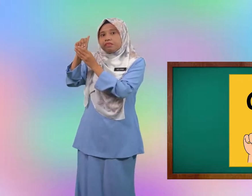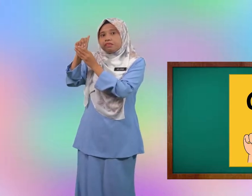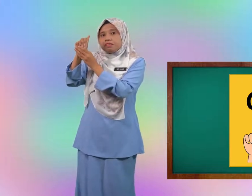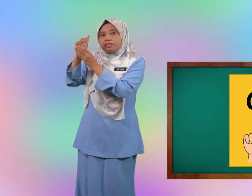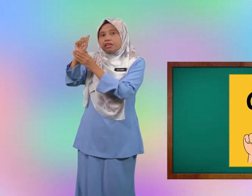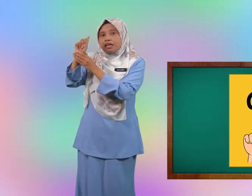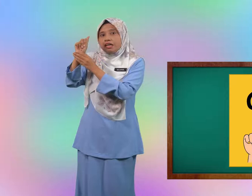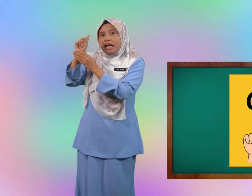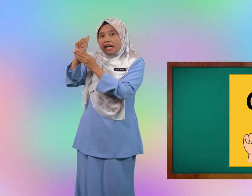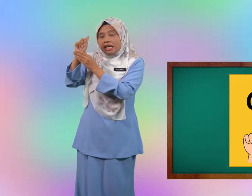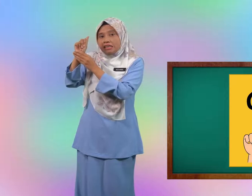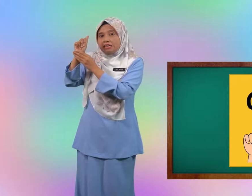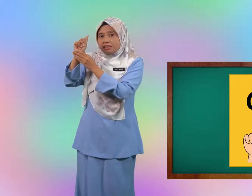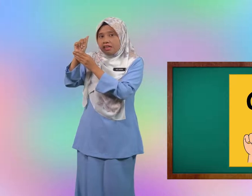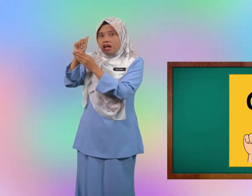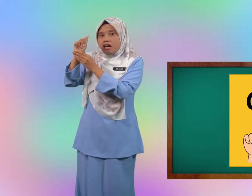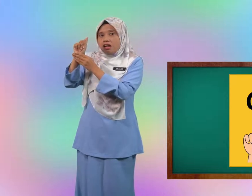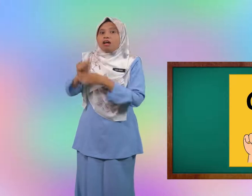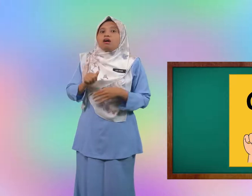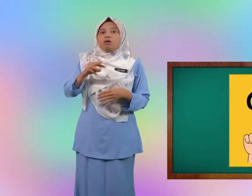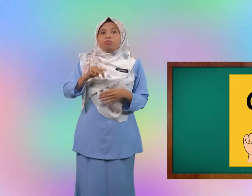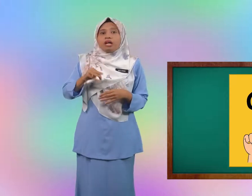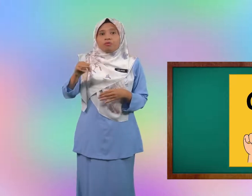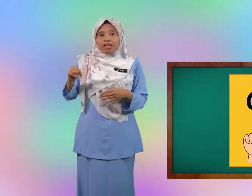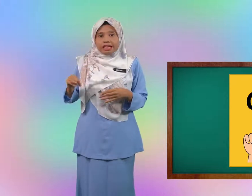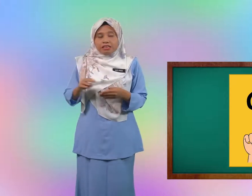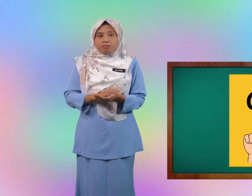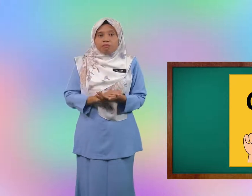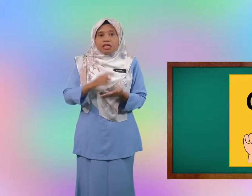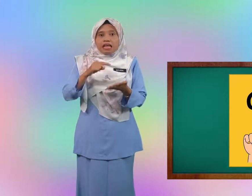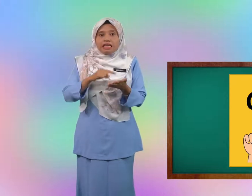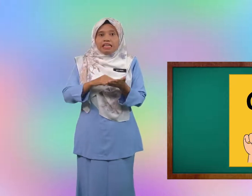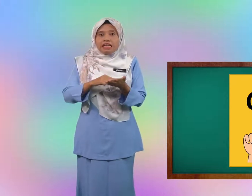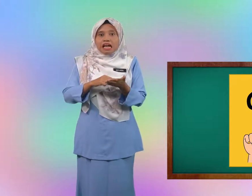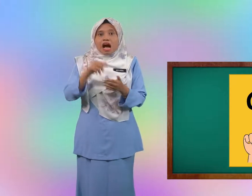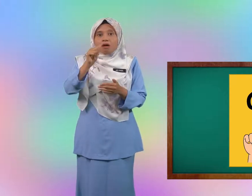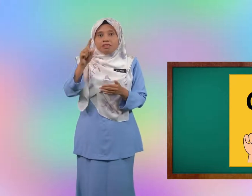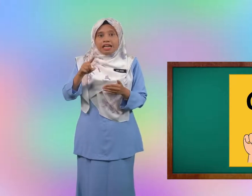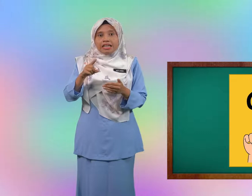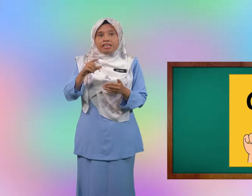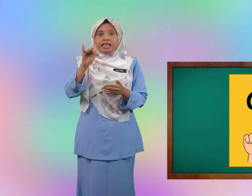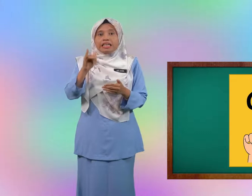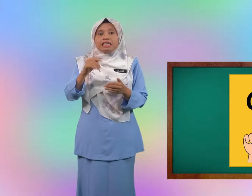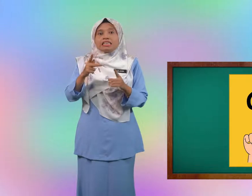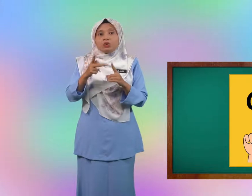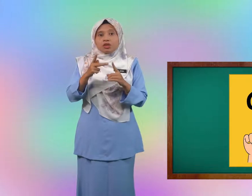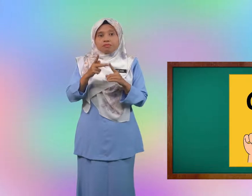A. murid-murid, ini abjad yang kedua.